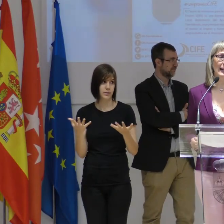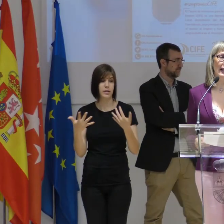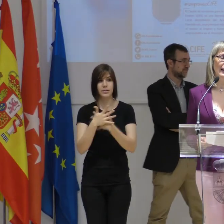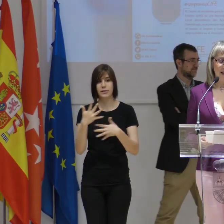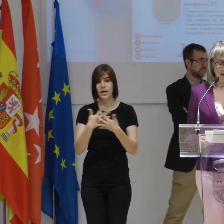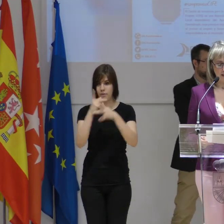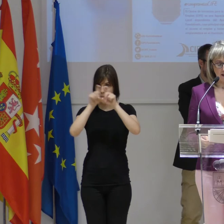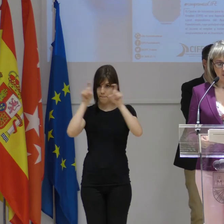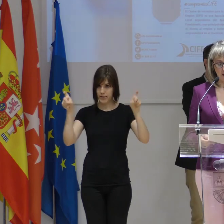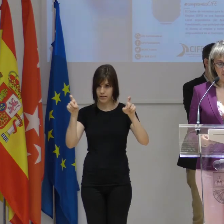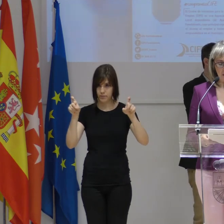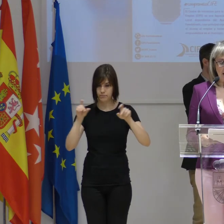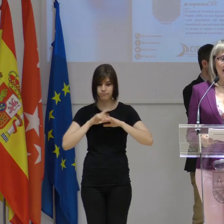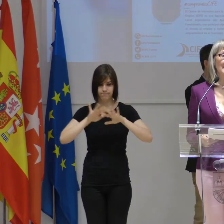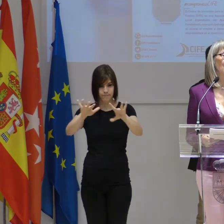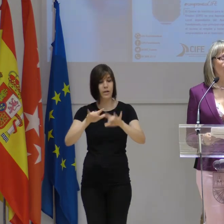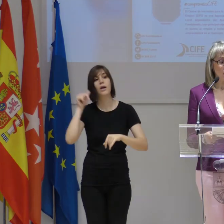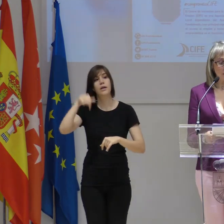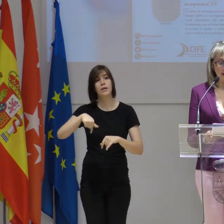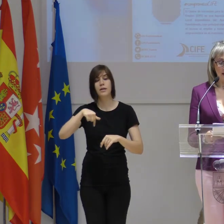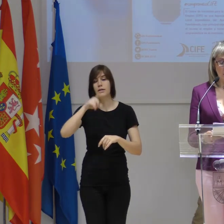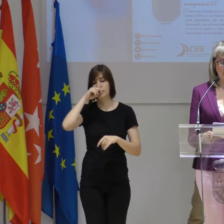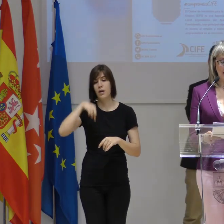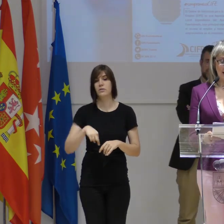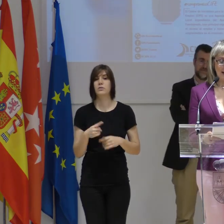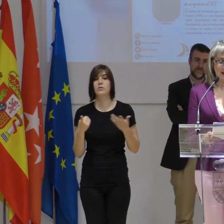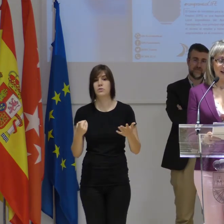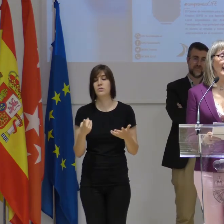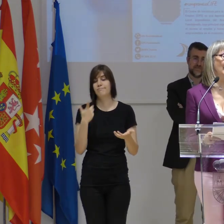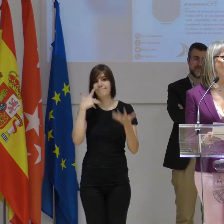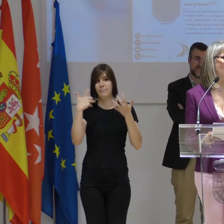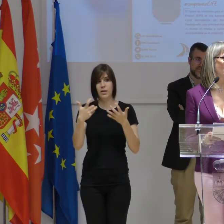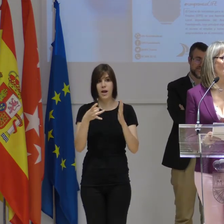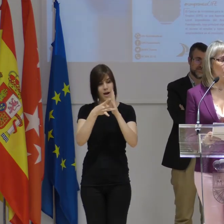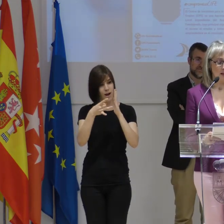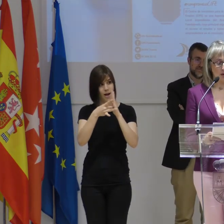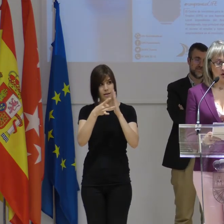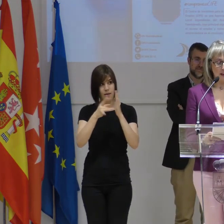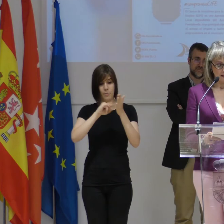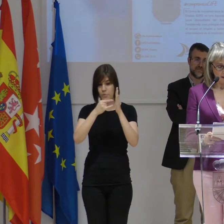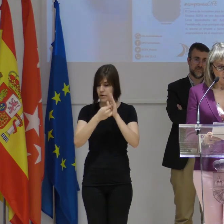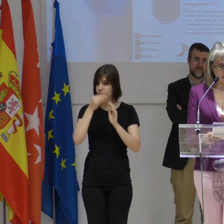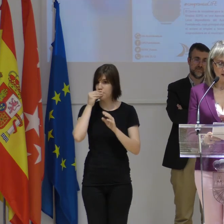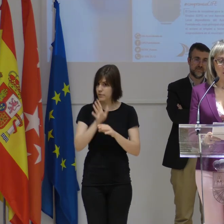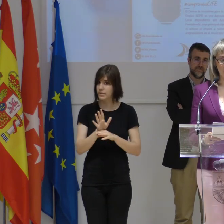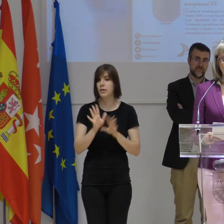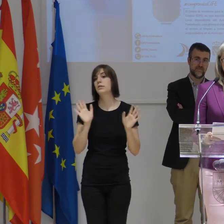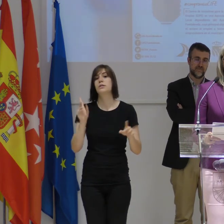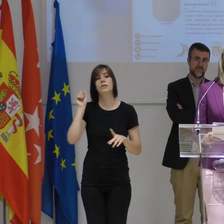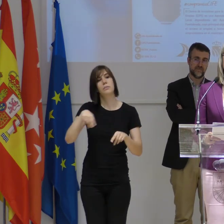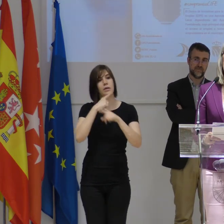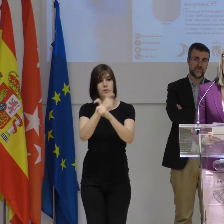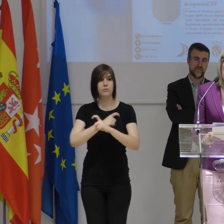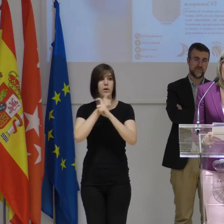empresarial de esta ciudad. En esta edición queremos destacar la gran calidad de los proyectos presentados, así como el